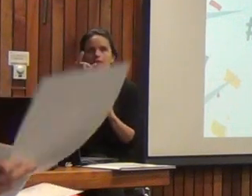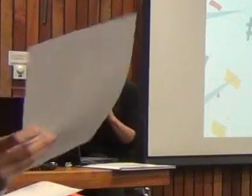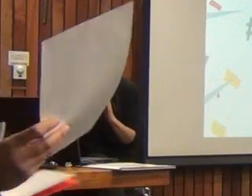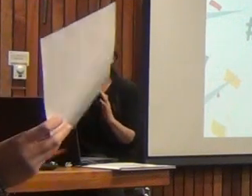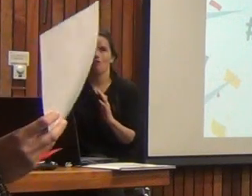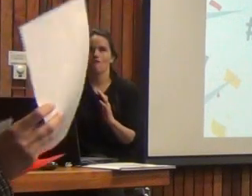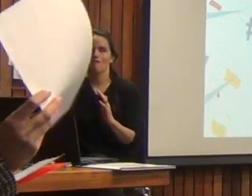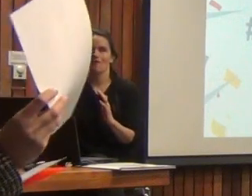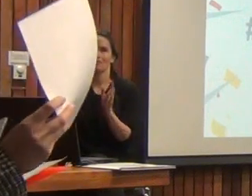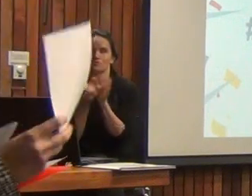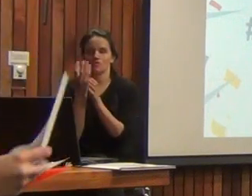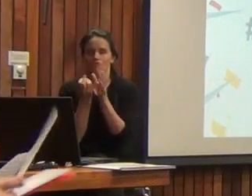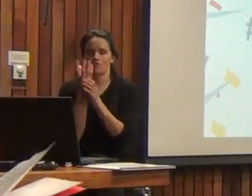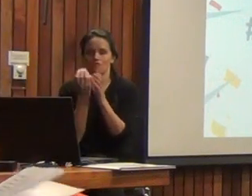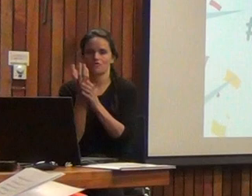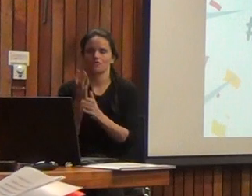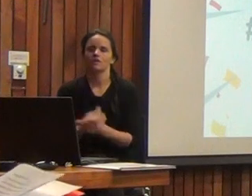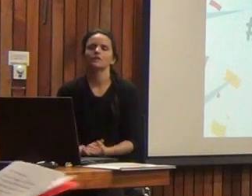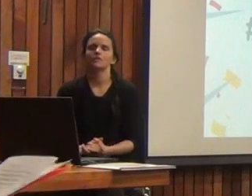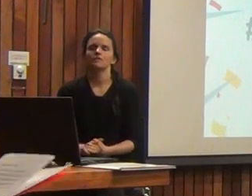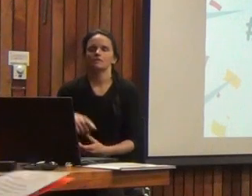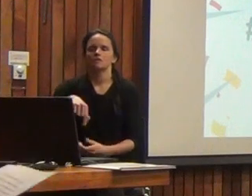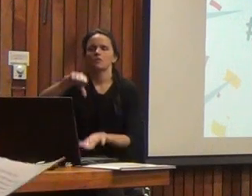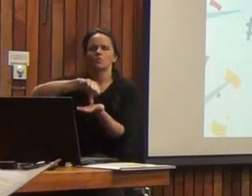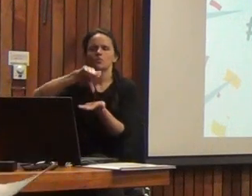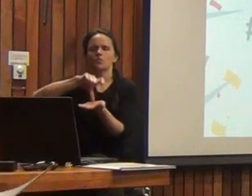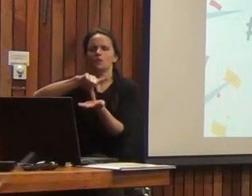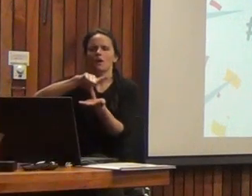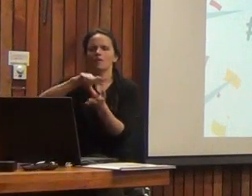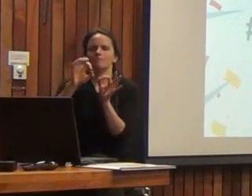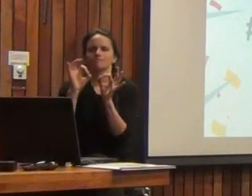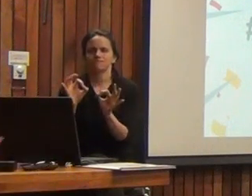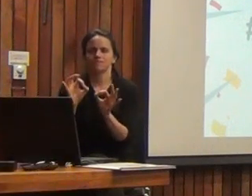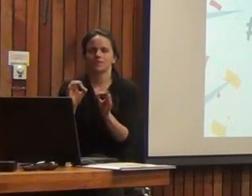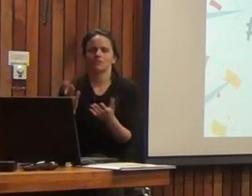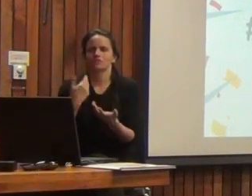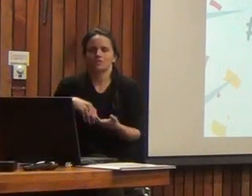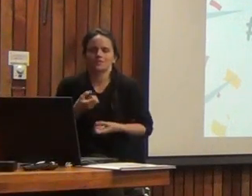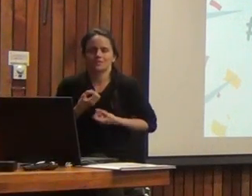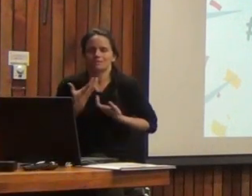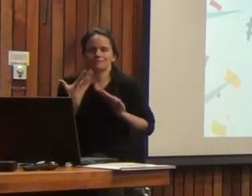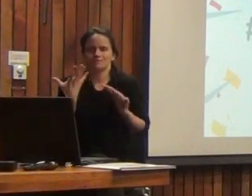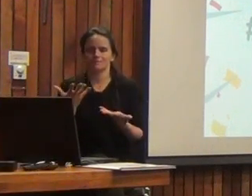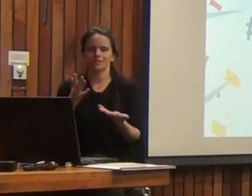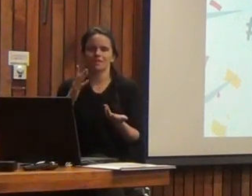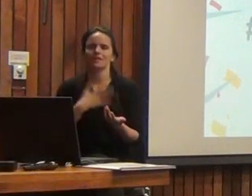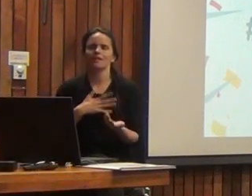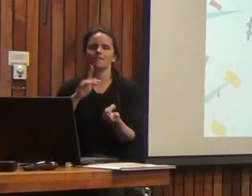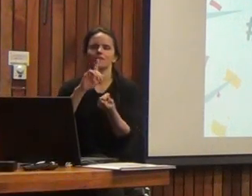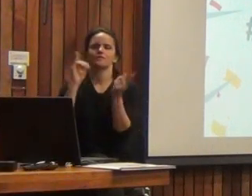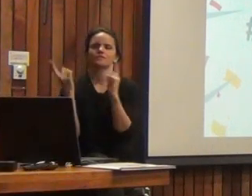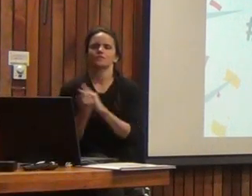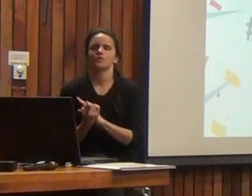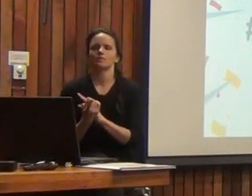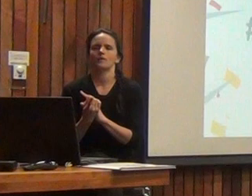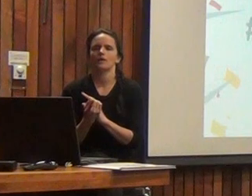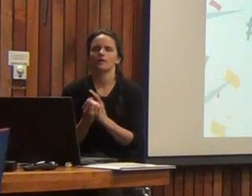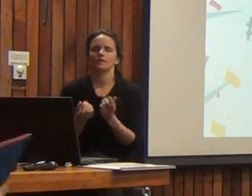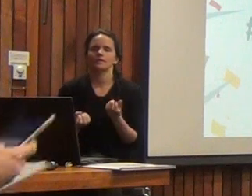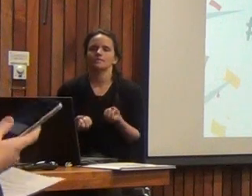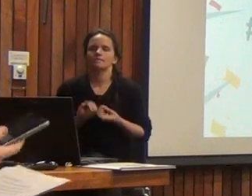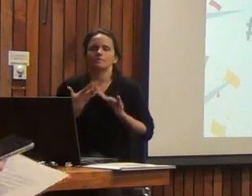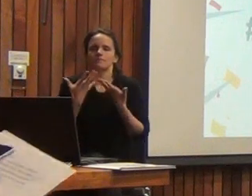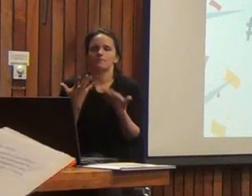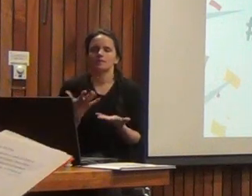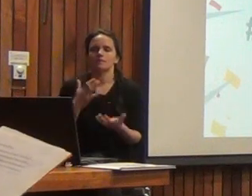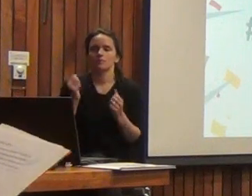bienvenida a este lugar. Y precisamente es un espacio que nos inspira a transformar, es un espacio que nos inspira a